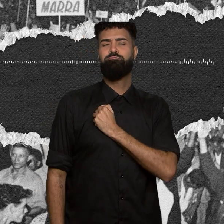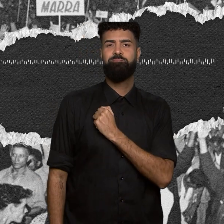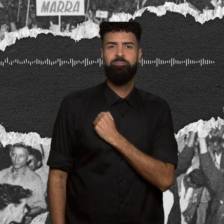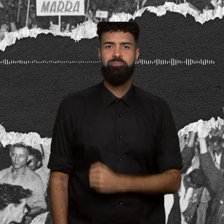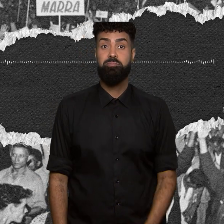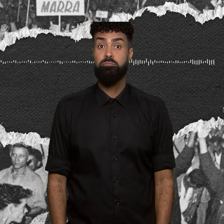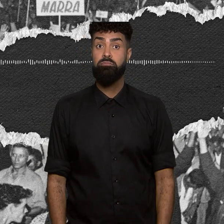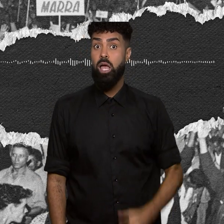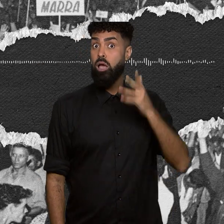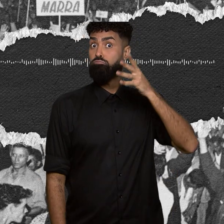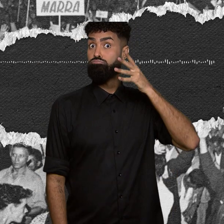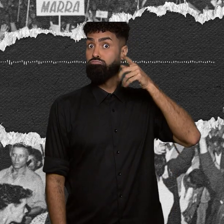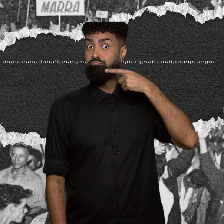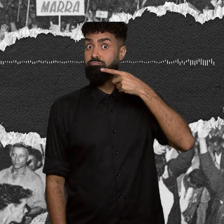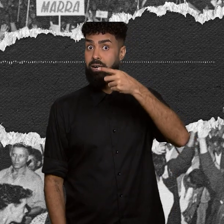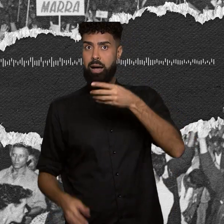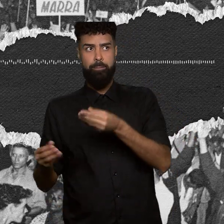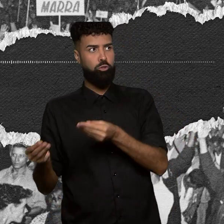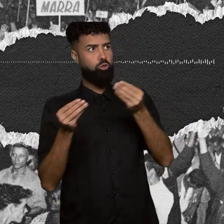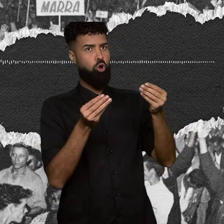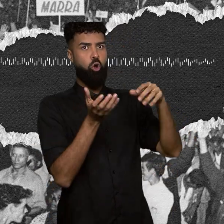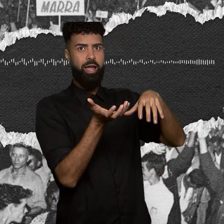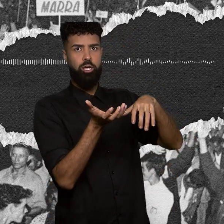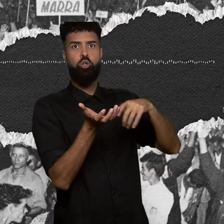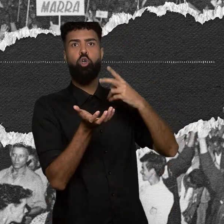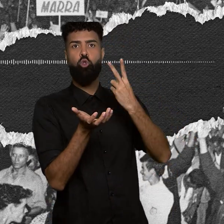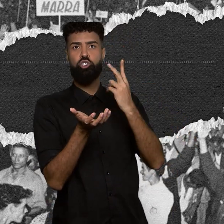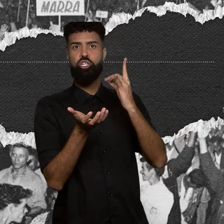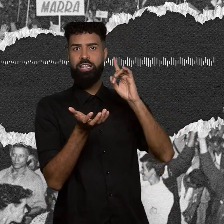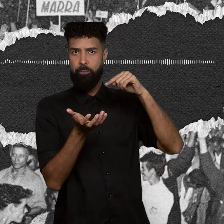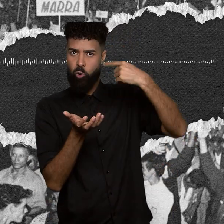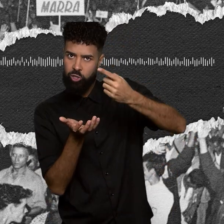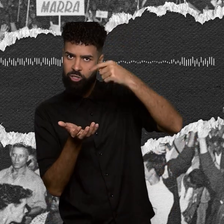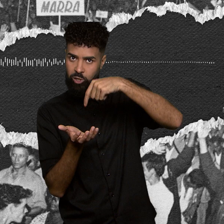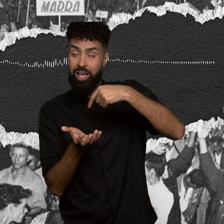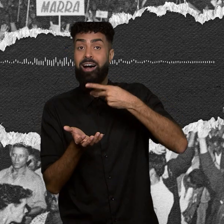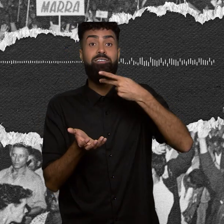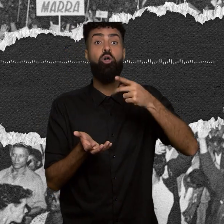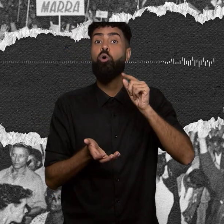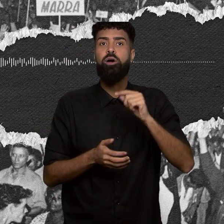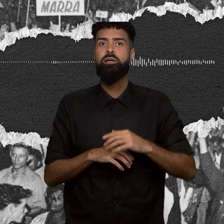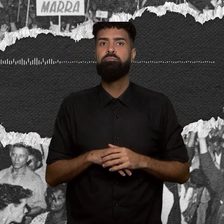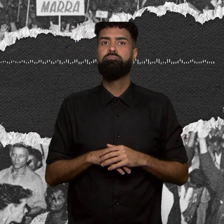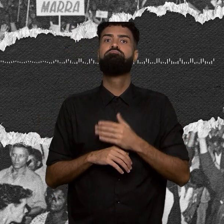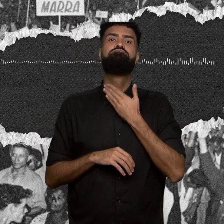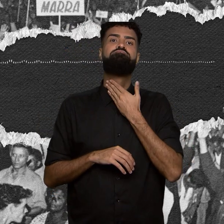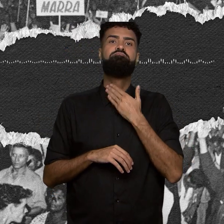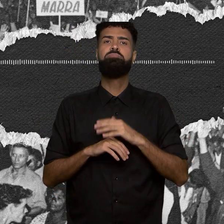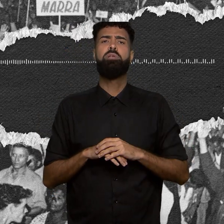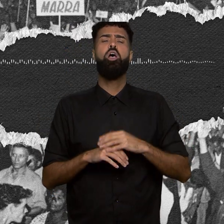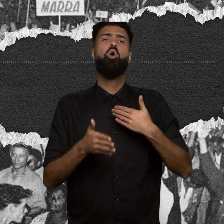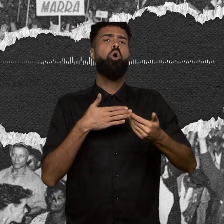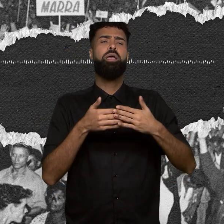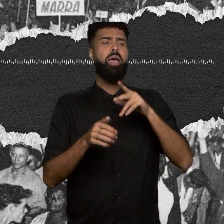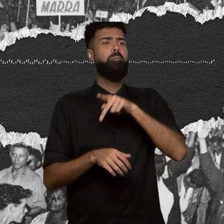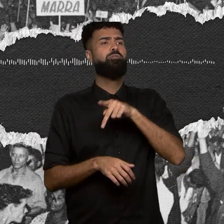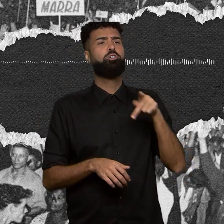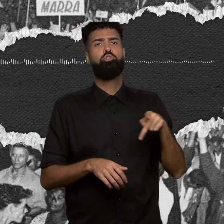mensagem encaminhada ao Congresso Nacional dois dias depois definiu o seguinte. É assegurado ao professor de qualquer dos níveis de ensino plena